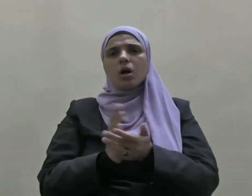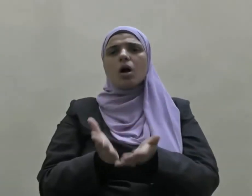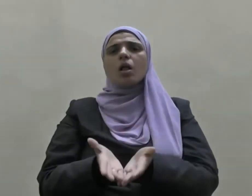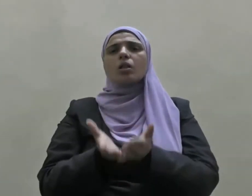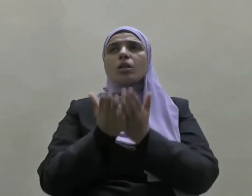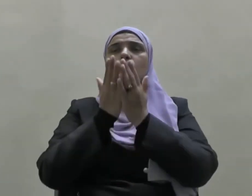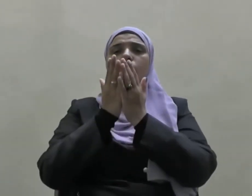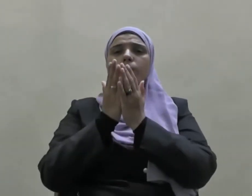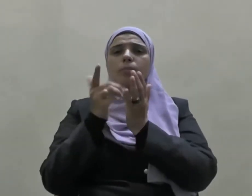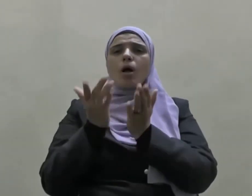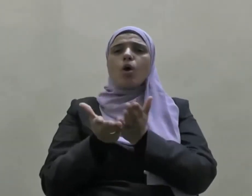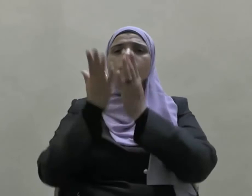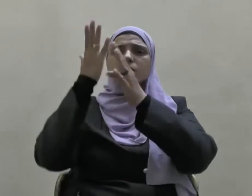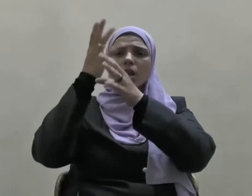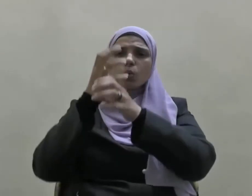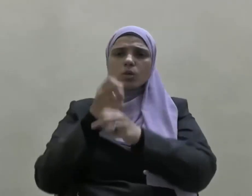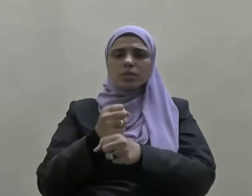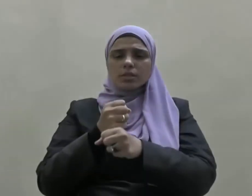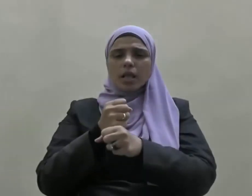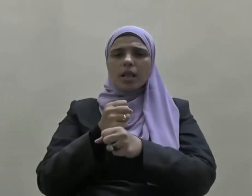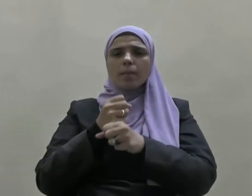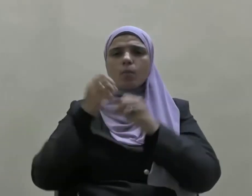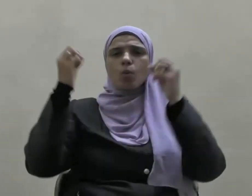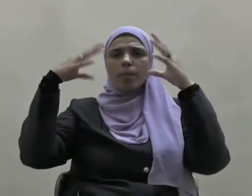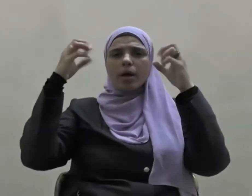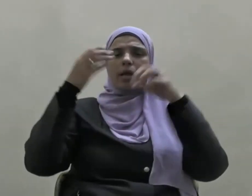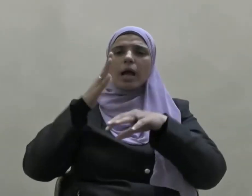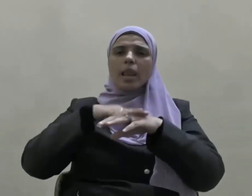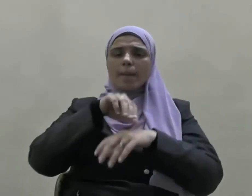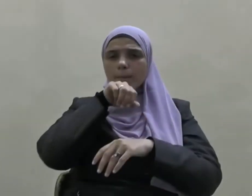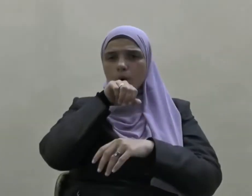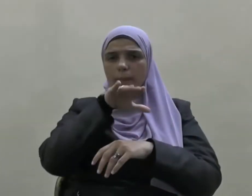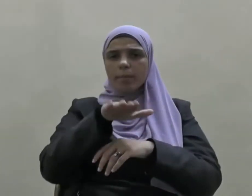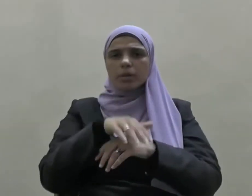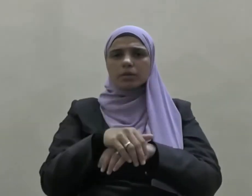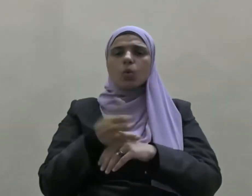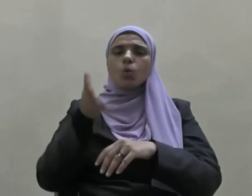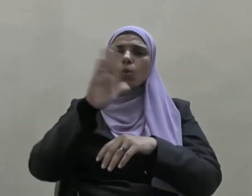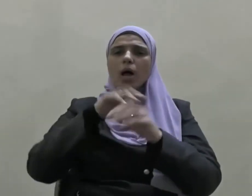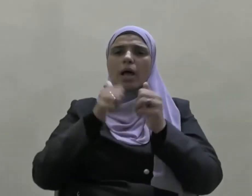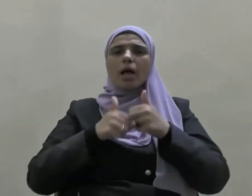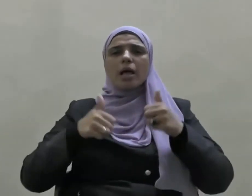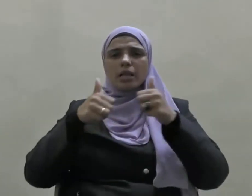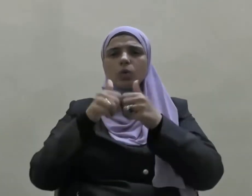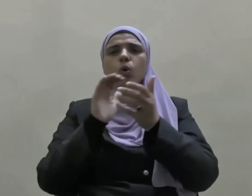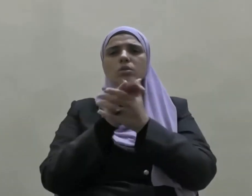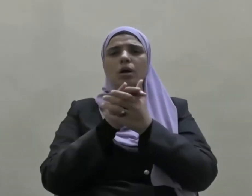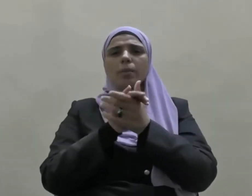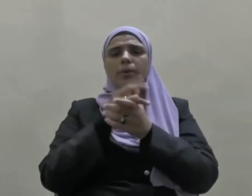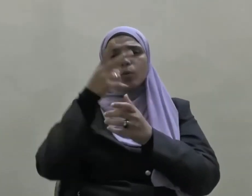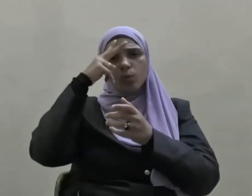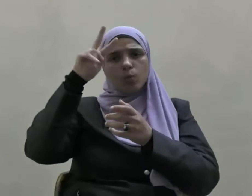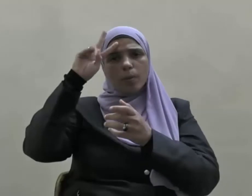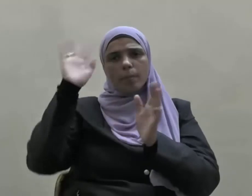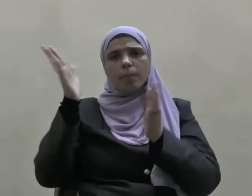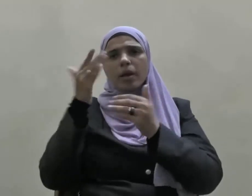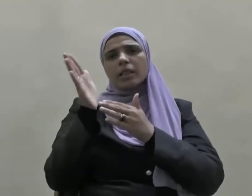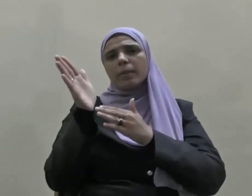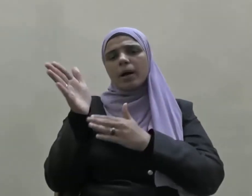ورسوله اللهم صلي وسلم وبارك عليه وعلى آله وصحبه